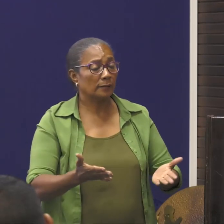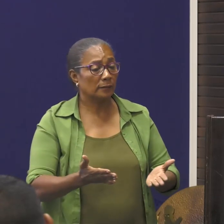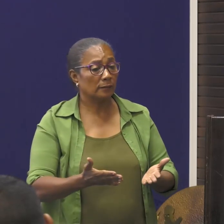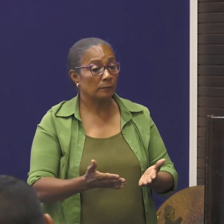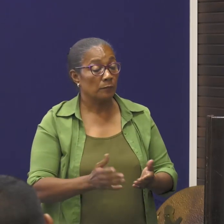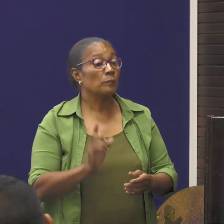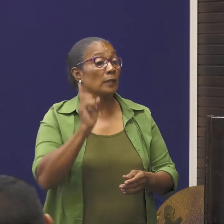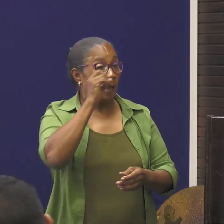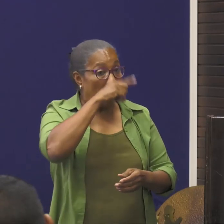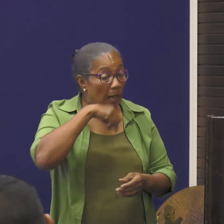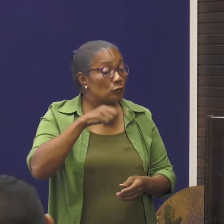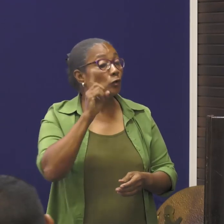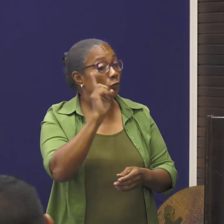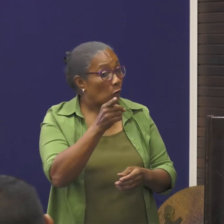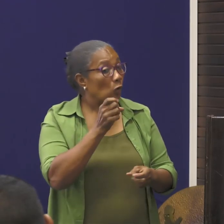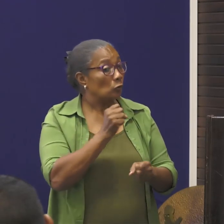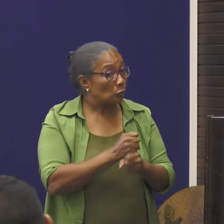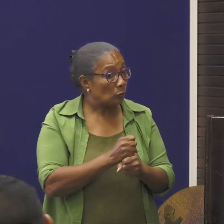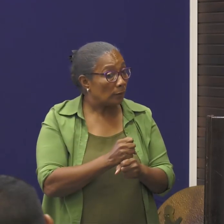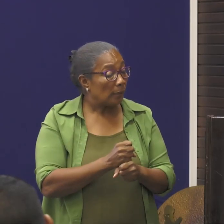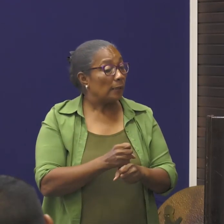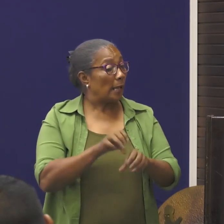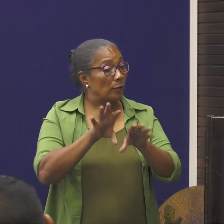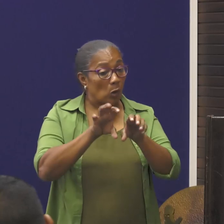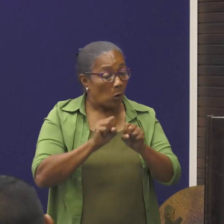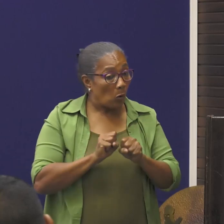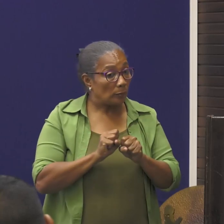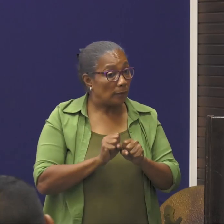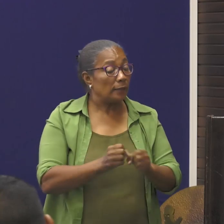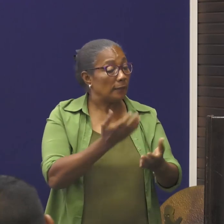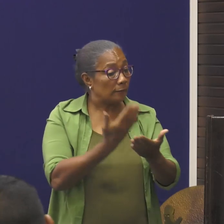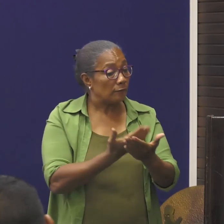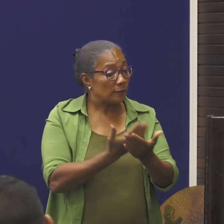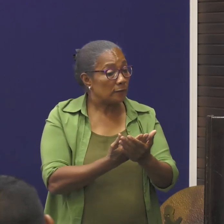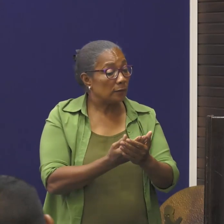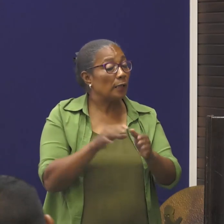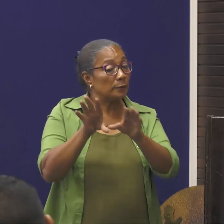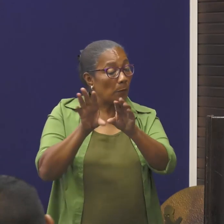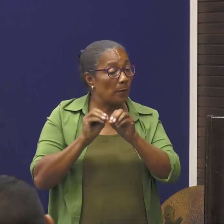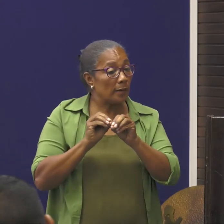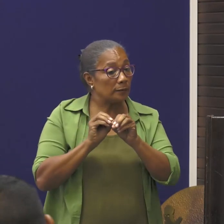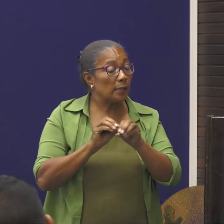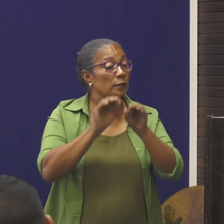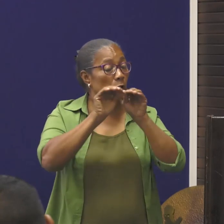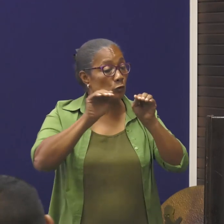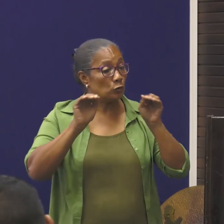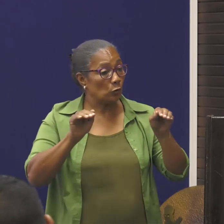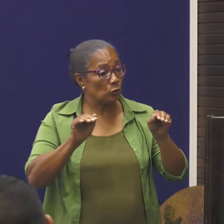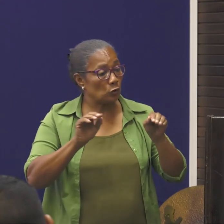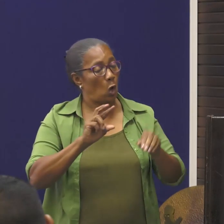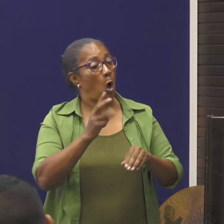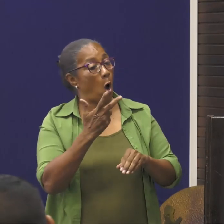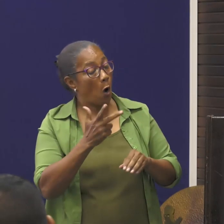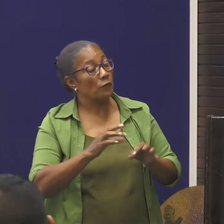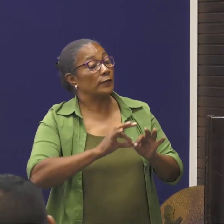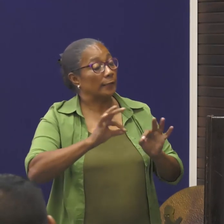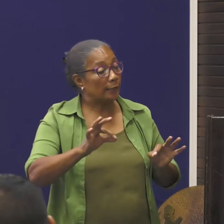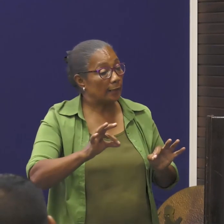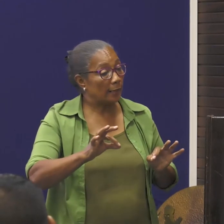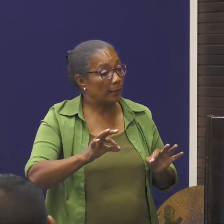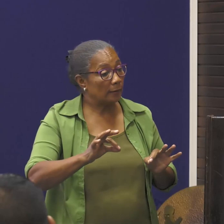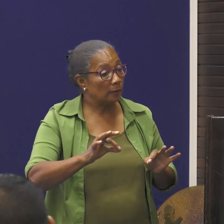Indien blijkt, dat men zich niet houdt, aan de vastgestelde maatregelen, instructies, en of richtlijnen,